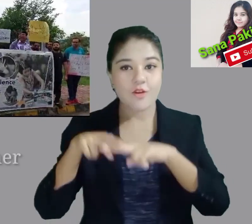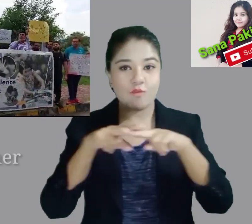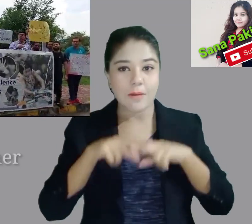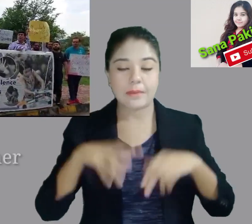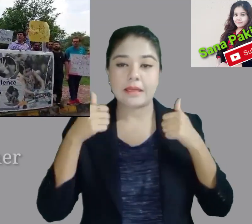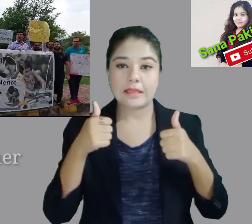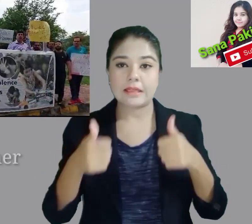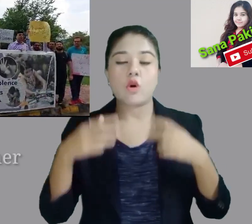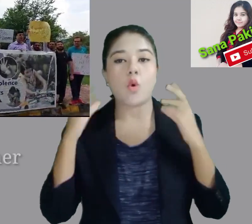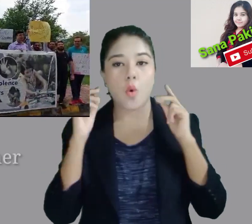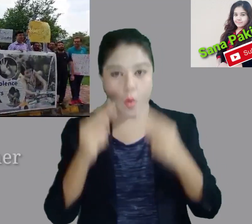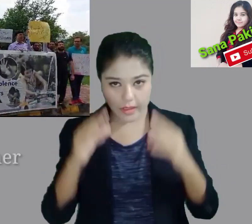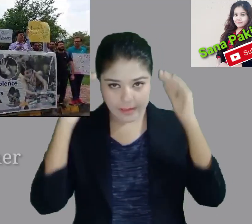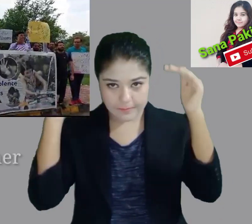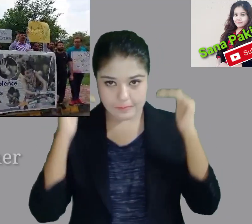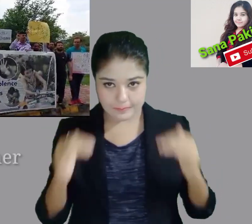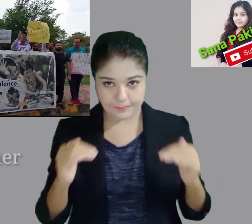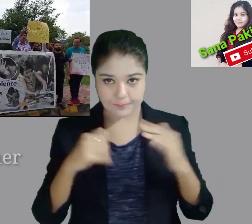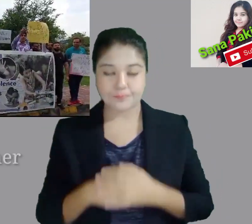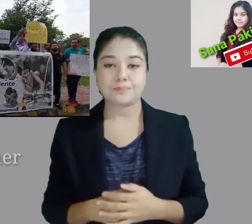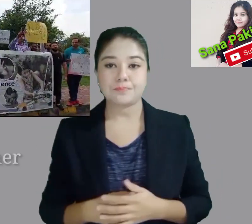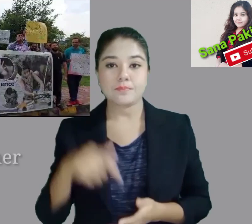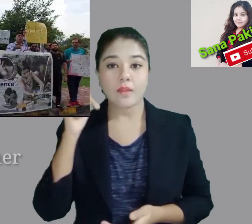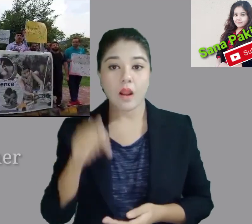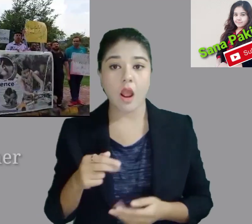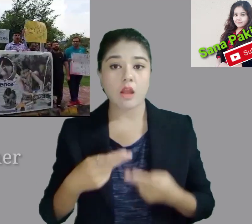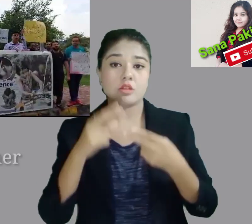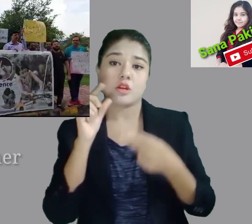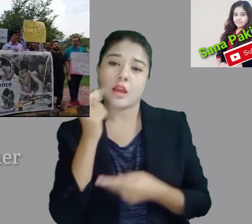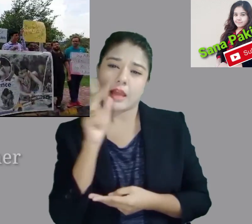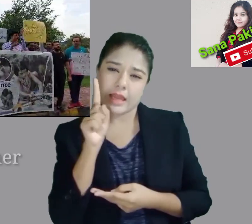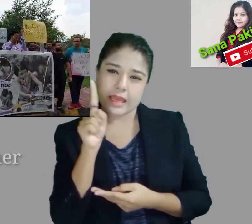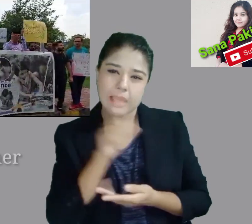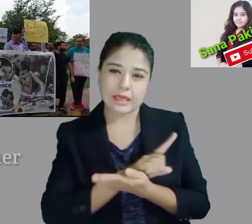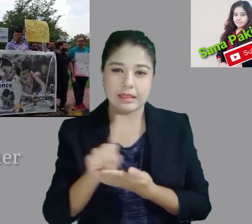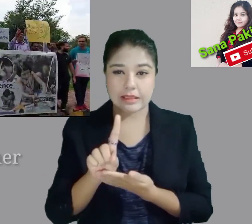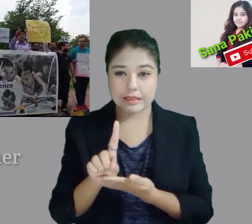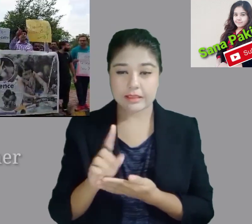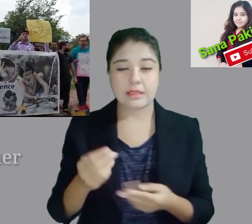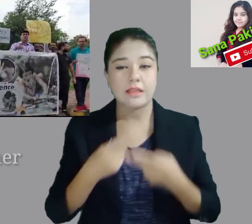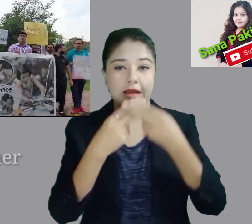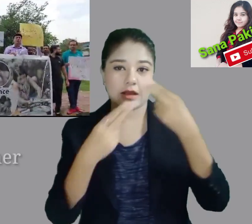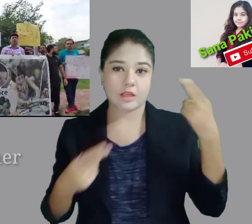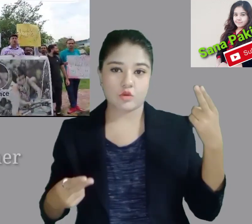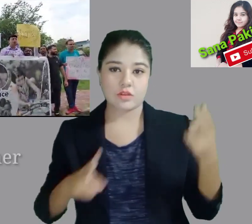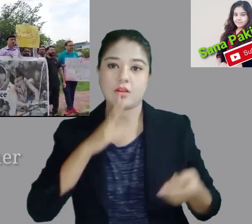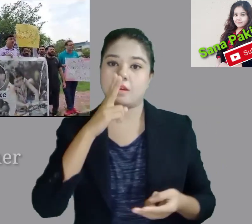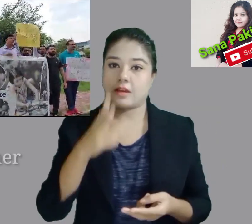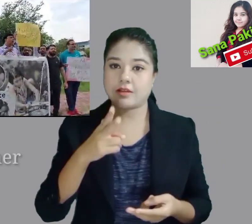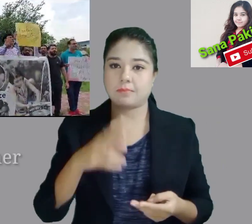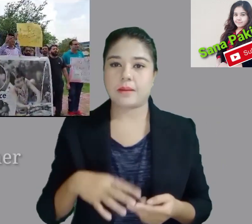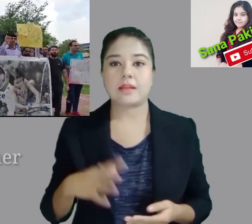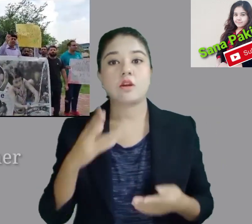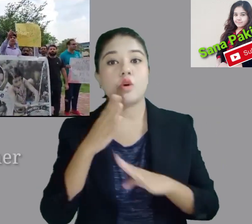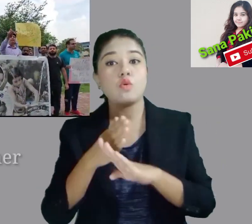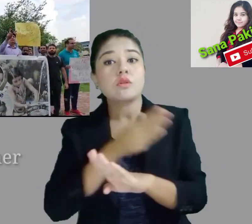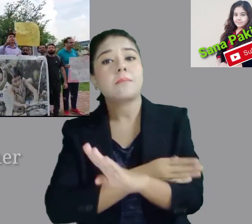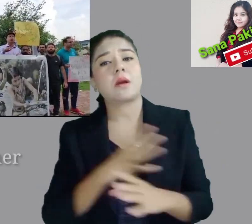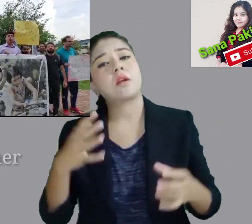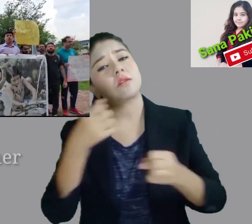بچوں کو ہماری قوم کے بچوں کو ہماری نیشن کے بچوں کو ہم سب کے بچوں کو